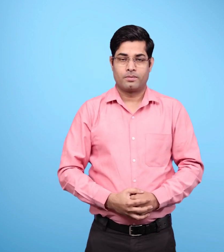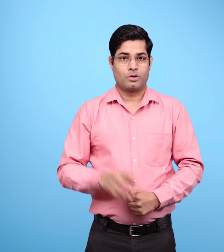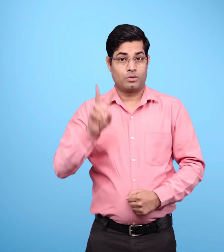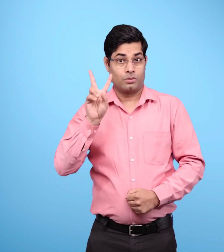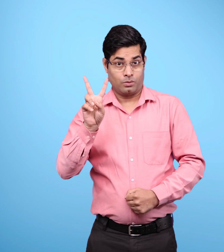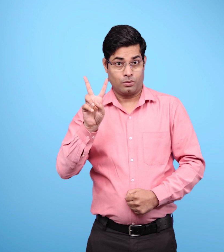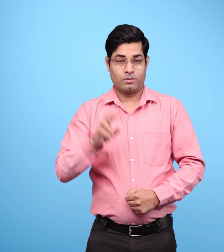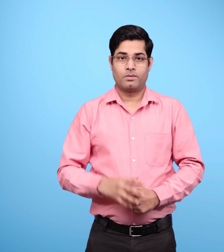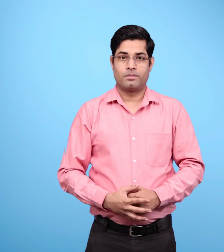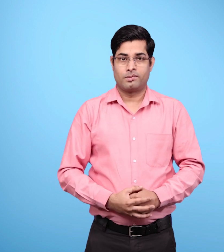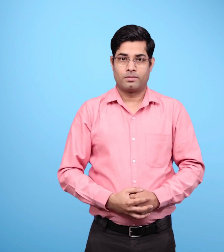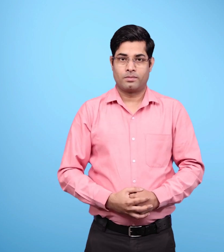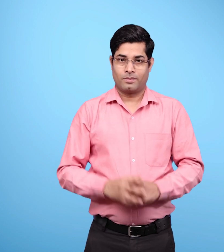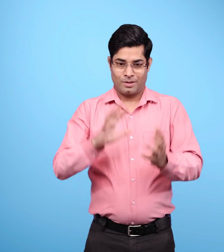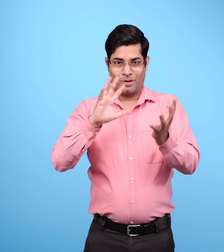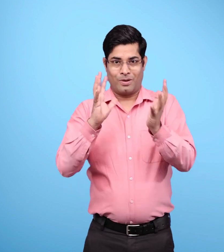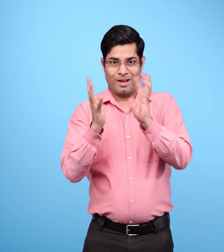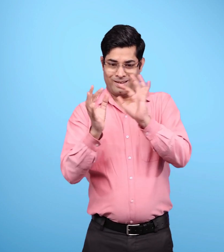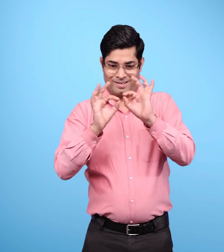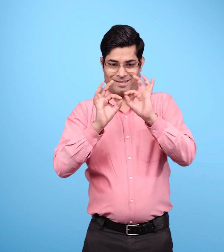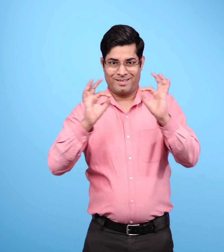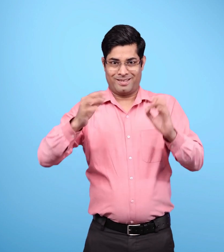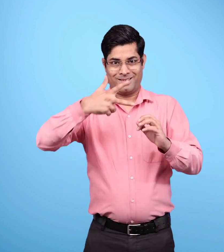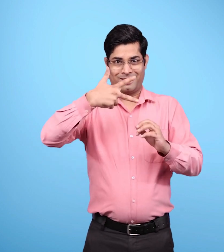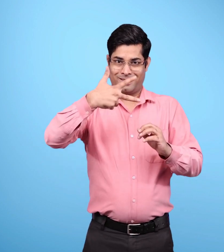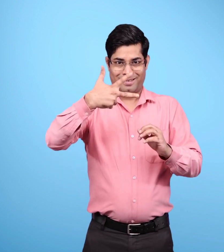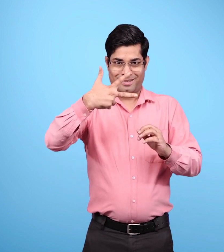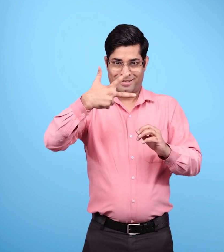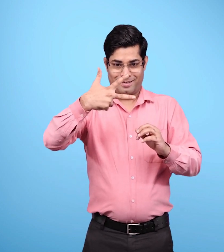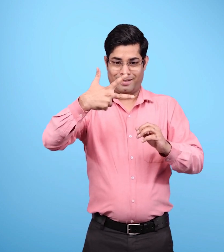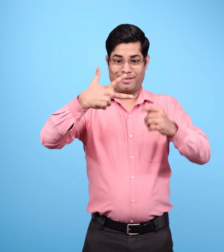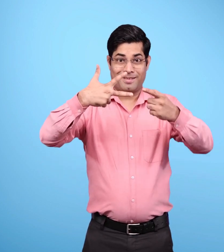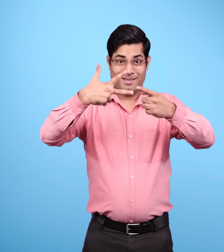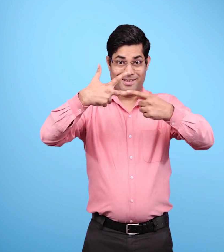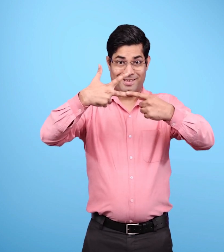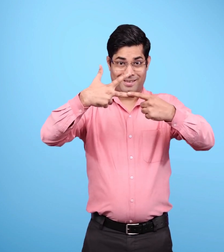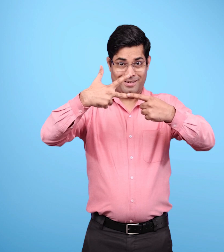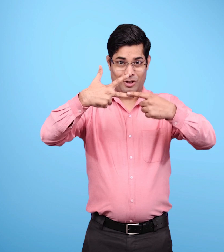दूसरा सूर्य की सीधी किरिणे विशुवत वृत्थ पर किस दिन पढ़ती है?